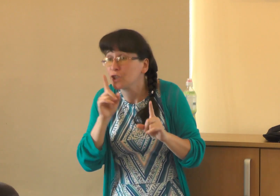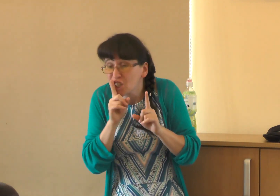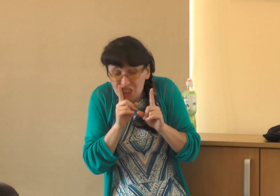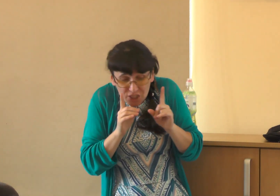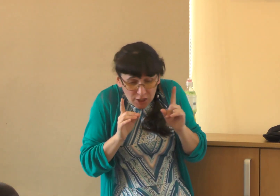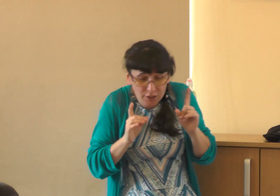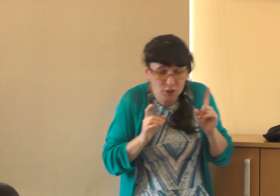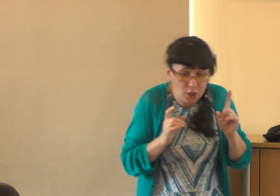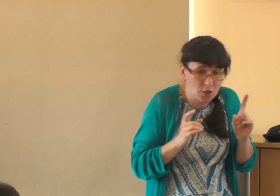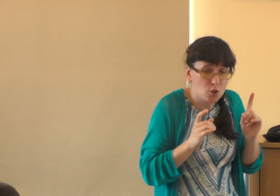я же тихо-тихо.